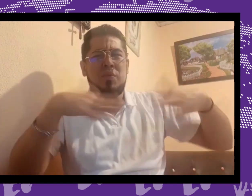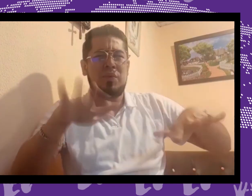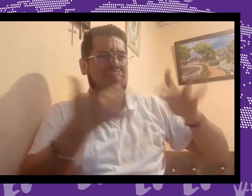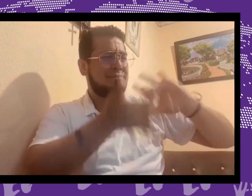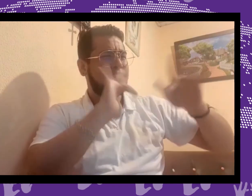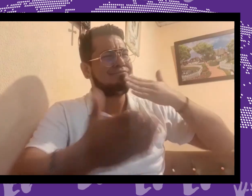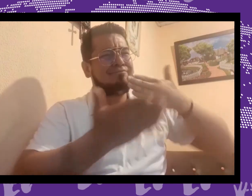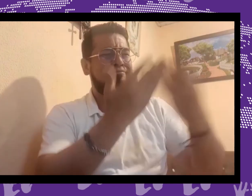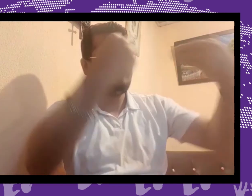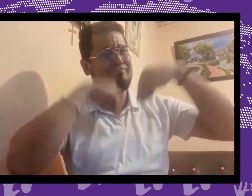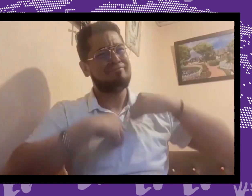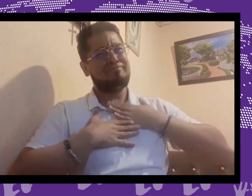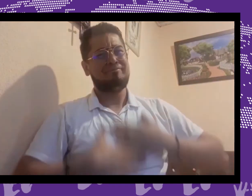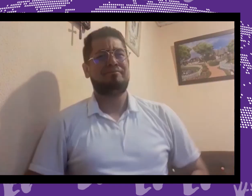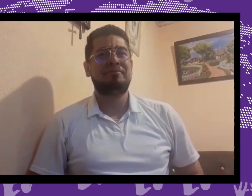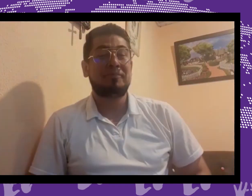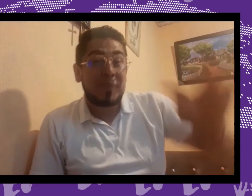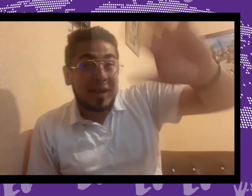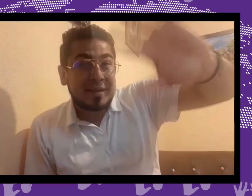Gracias, hasta luego.